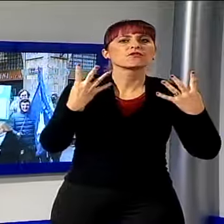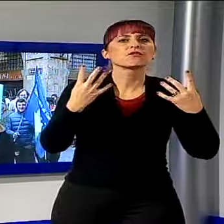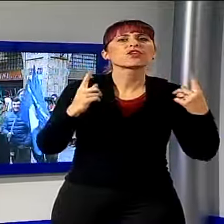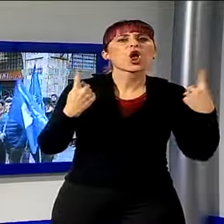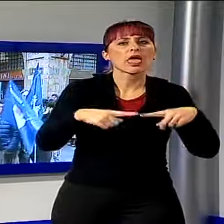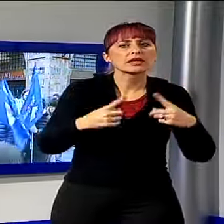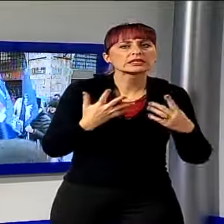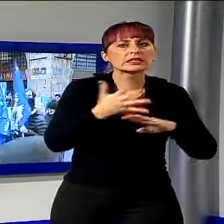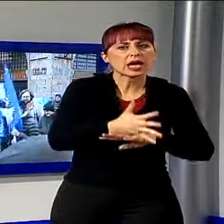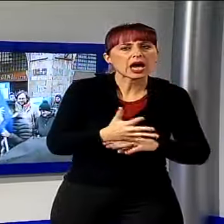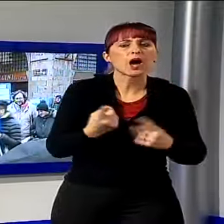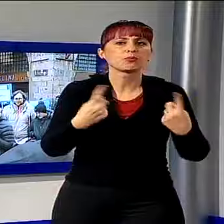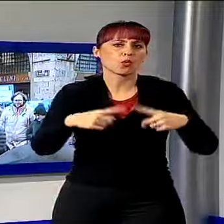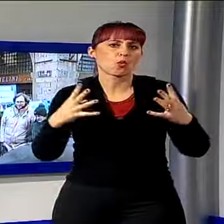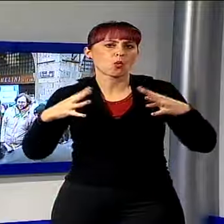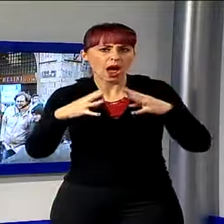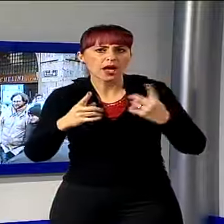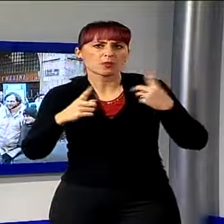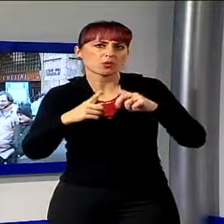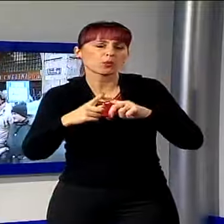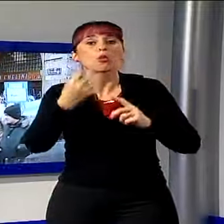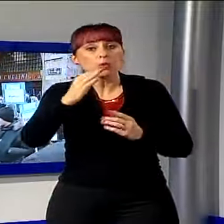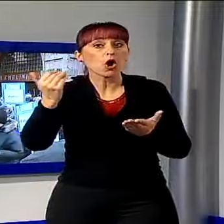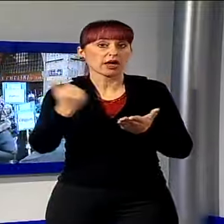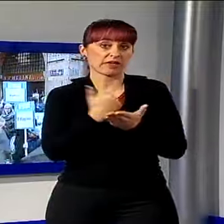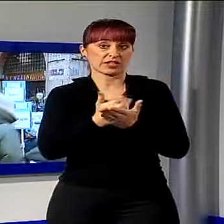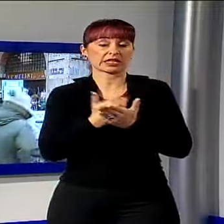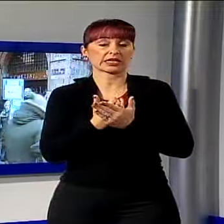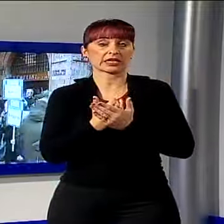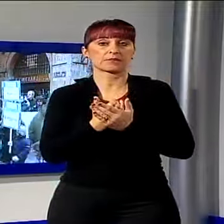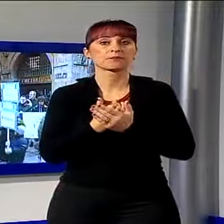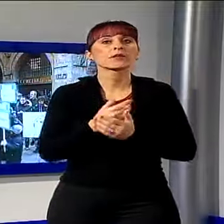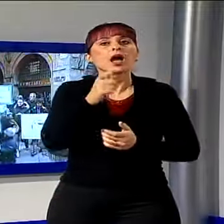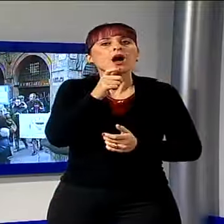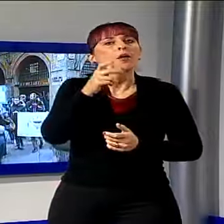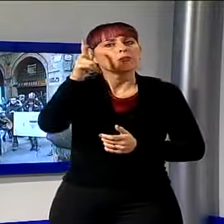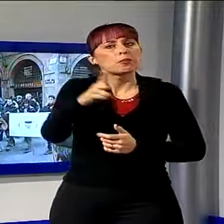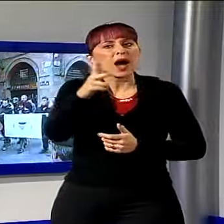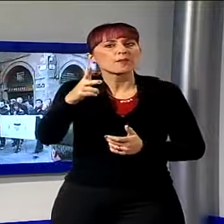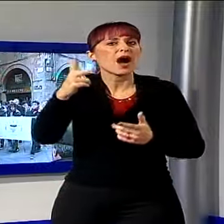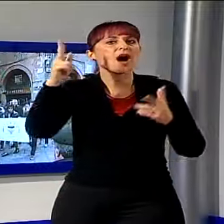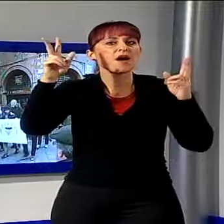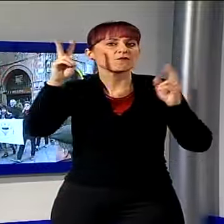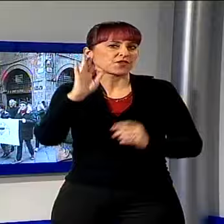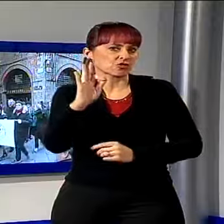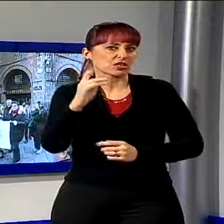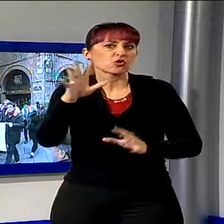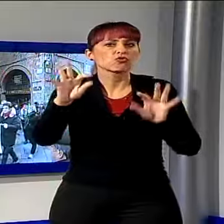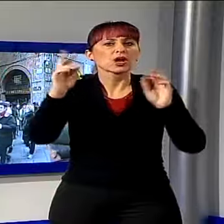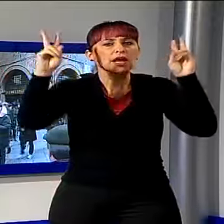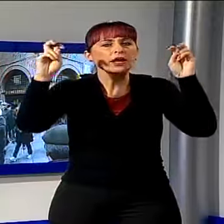Per le celebrazioni della 48esima Giornata Mondiale della Pace, Papa Francesco ha scelto questo tema, non più schiavi ma fratelli.